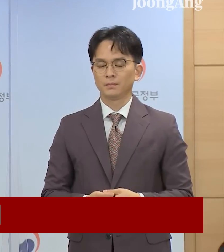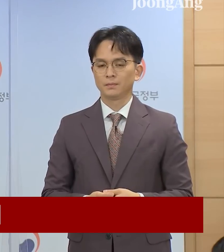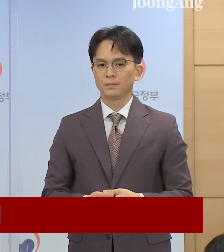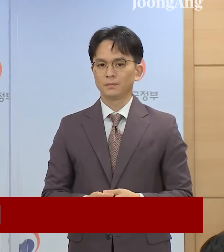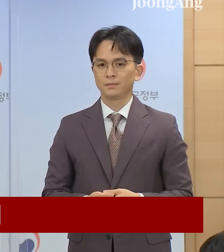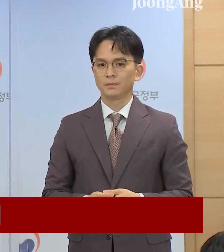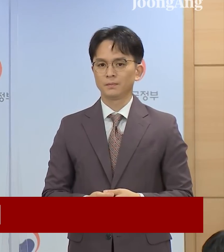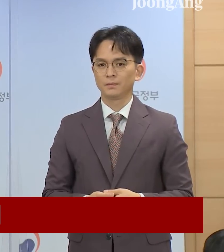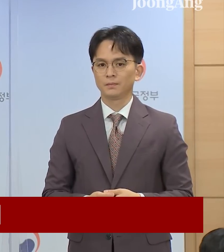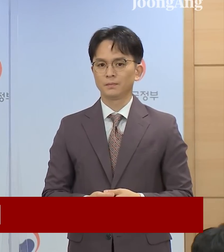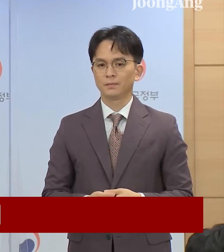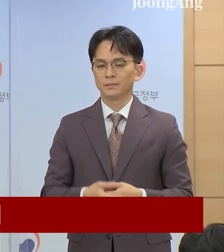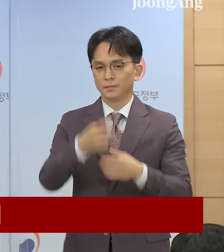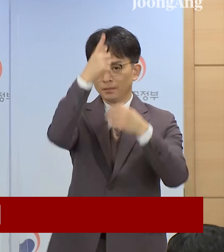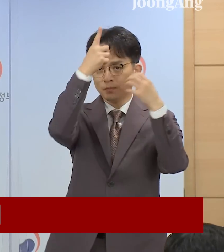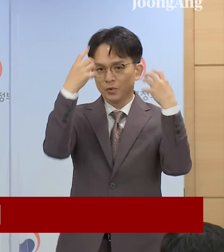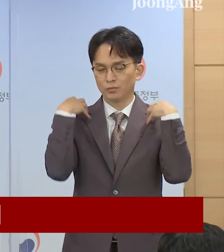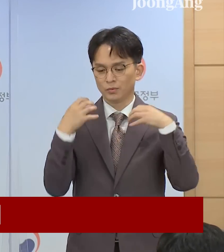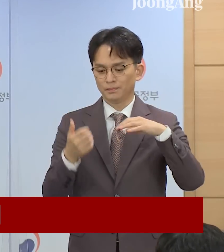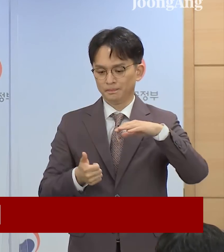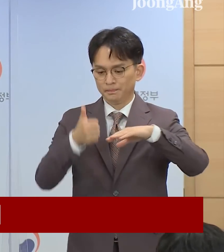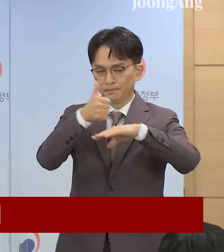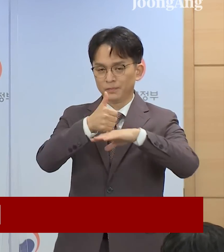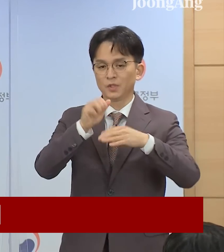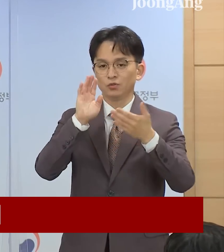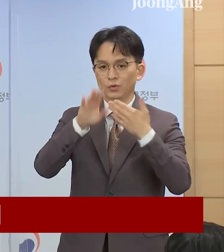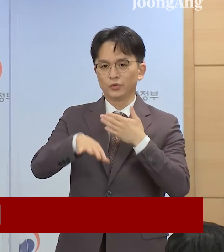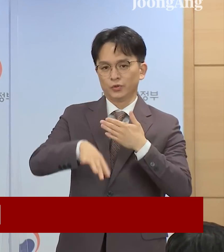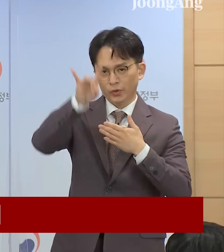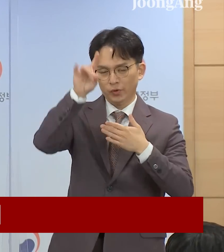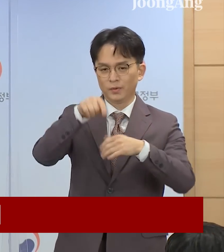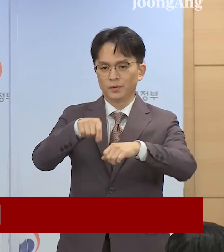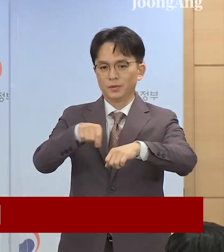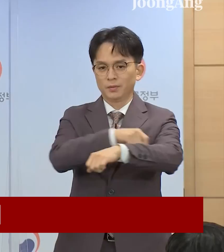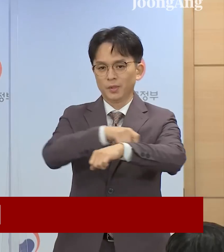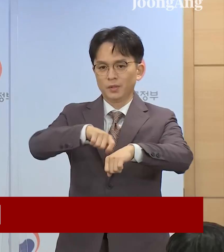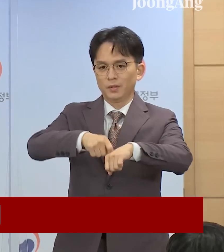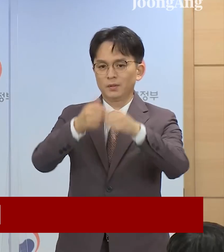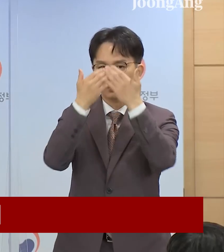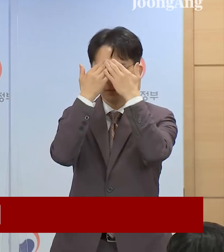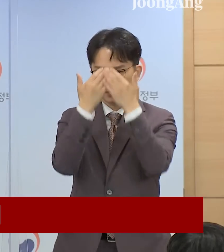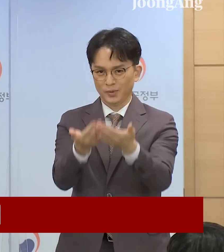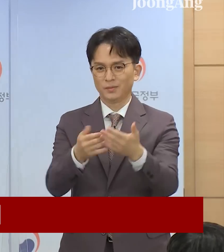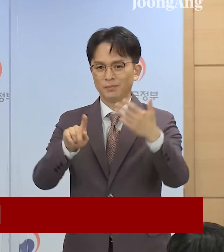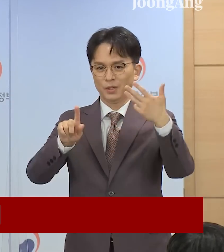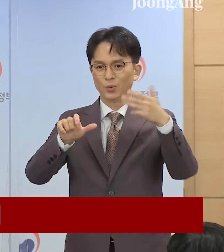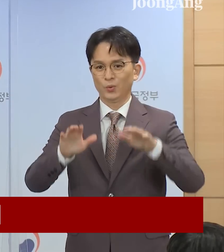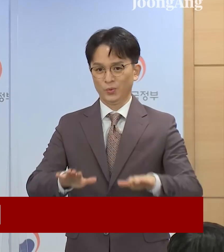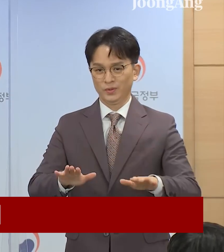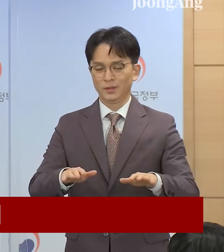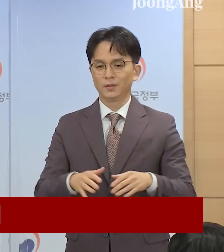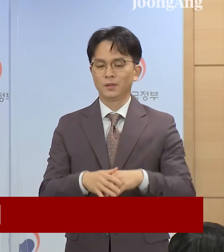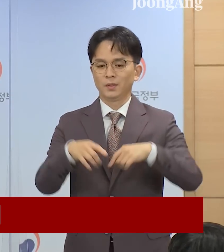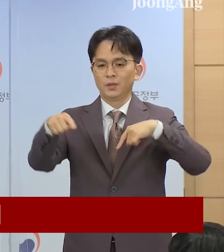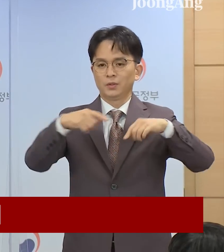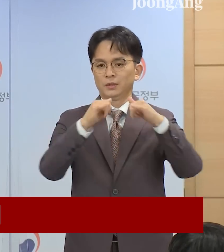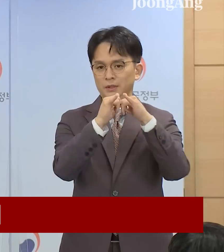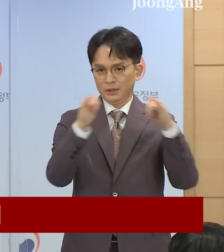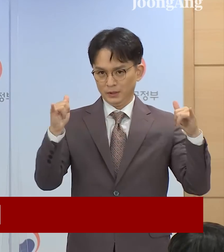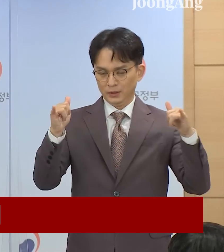정부 출범 후 첫 사면인데요. 이번 광복절 특별사면은 정치인과